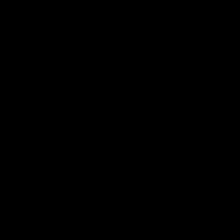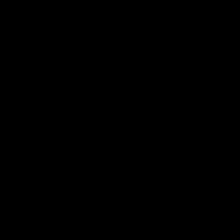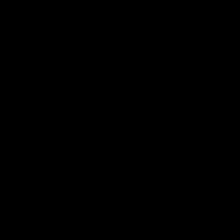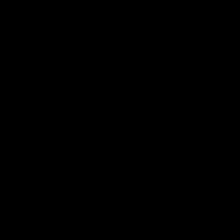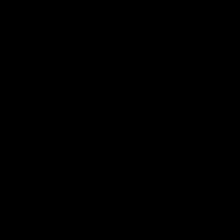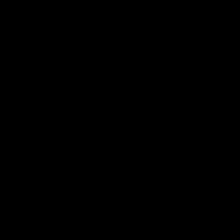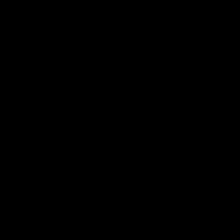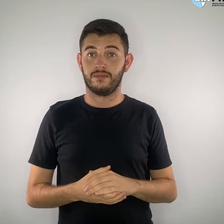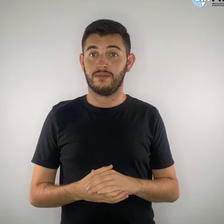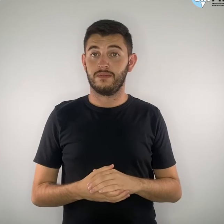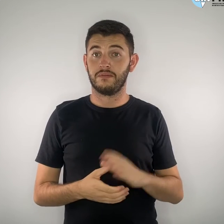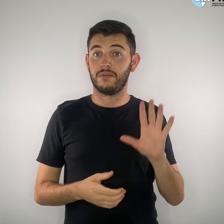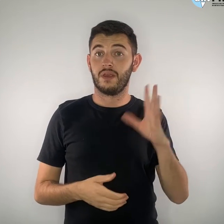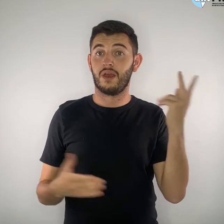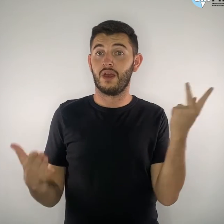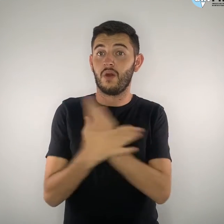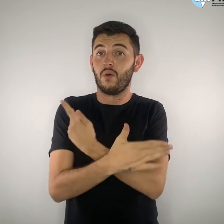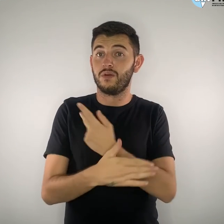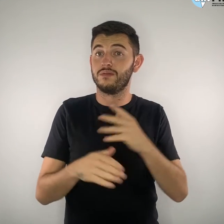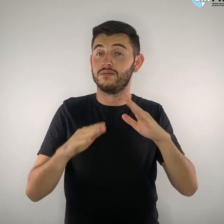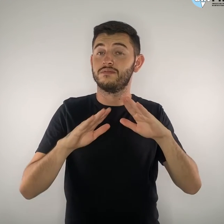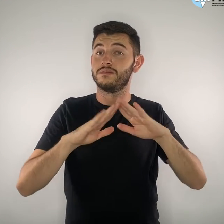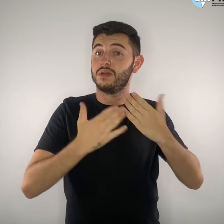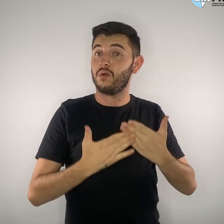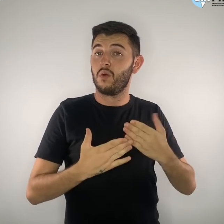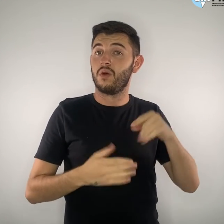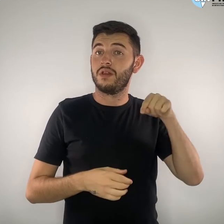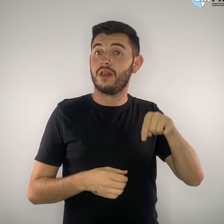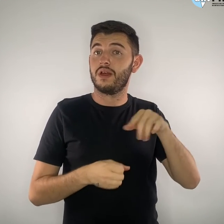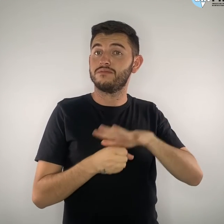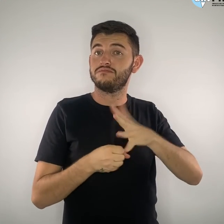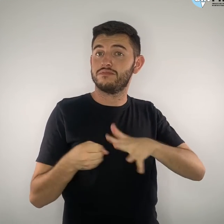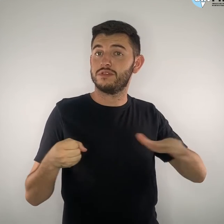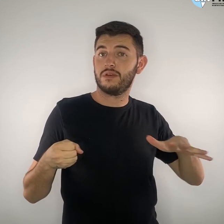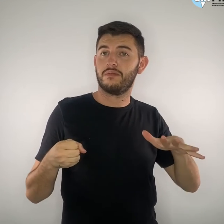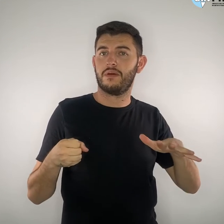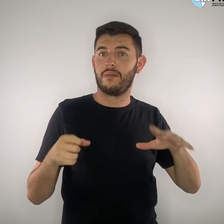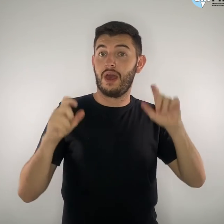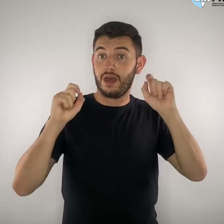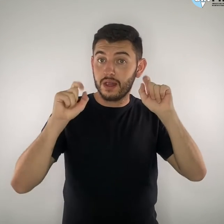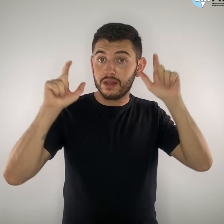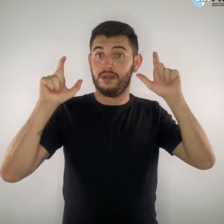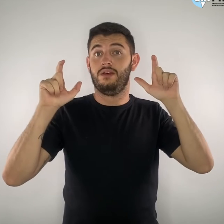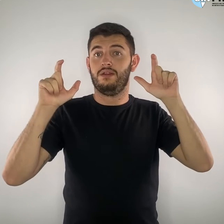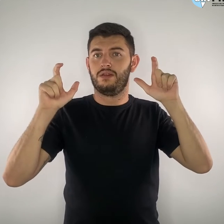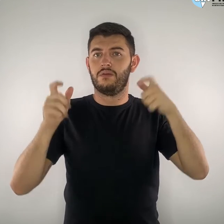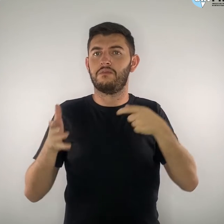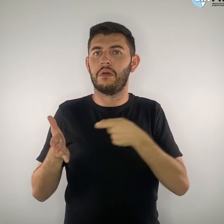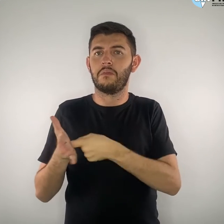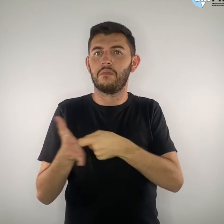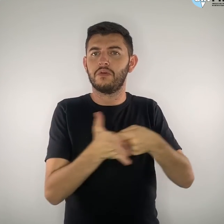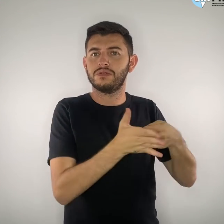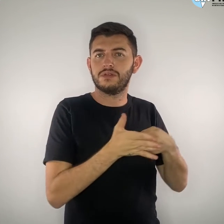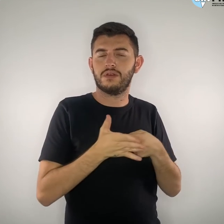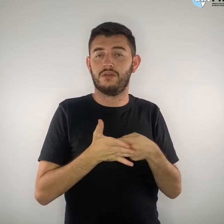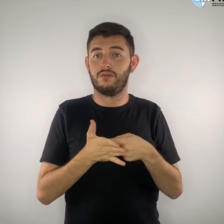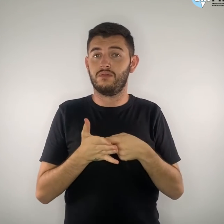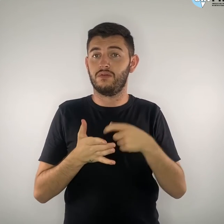Episódios da Escola de Samambaia alertam para a imposição do pensamento único. A